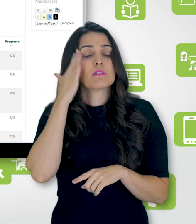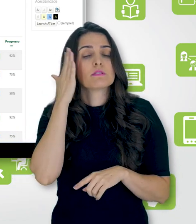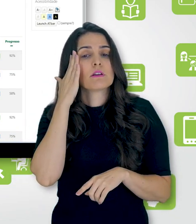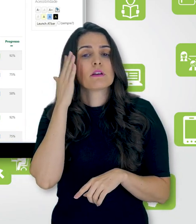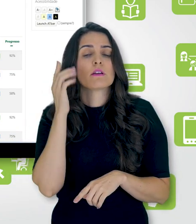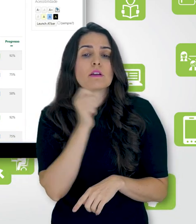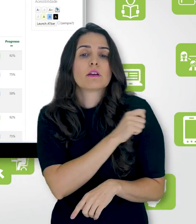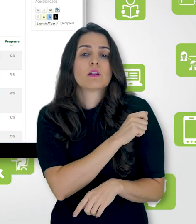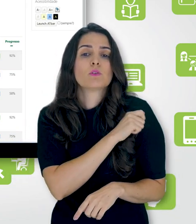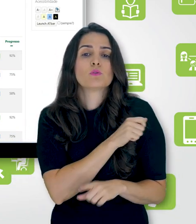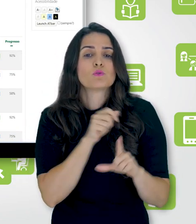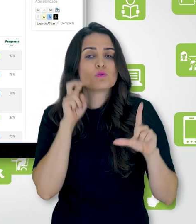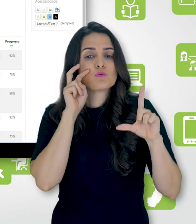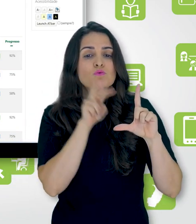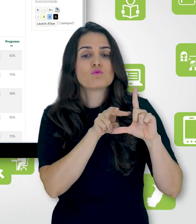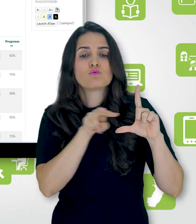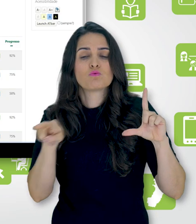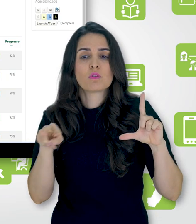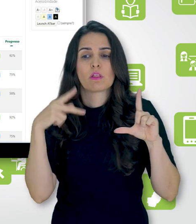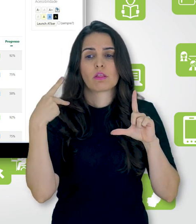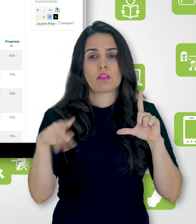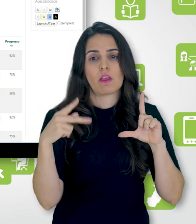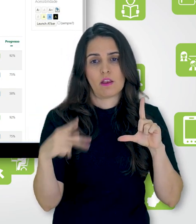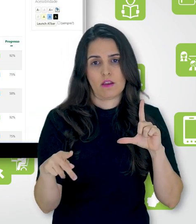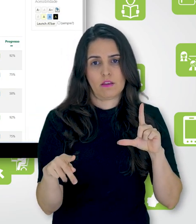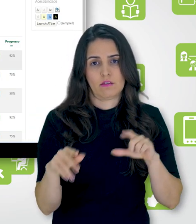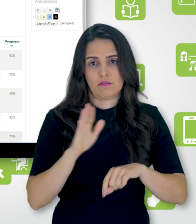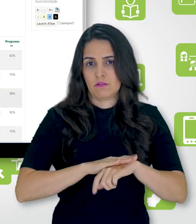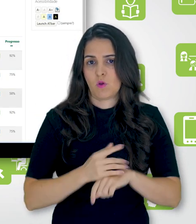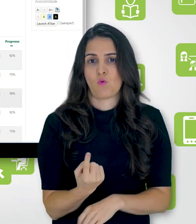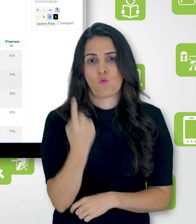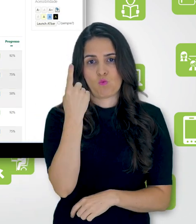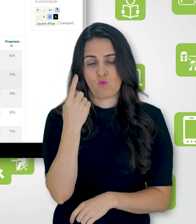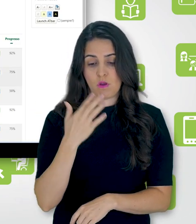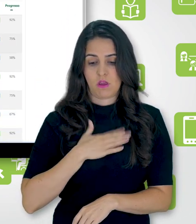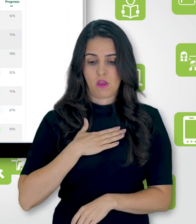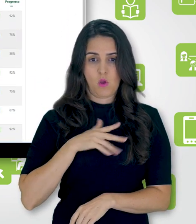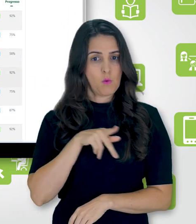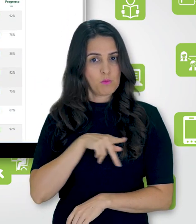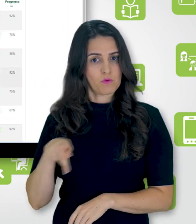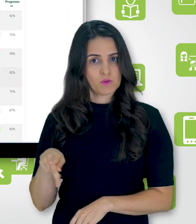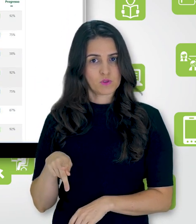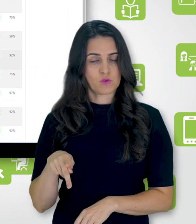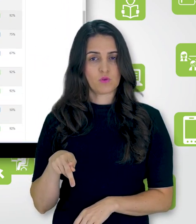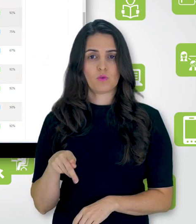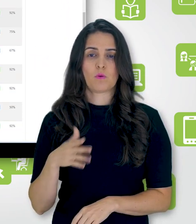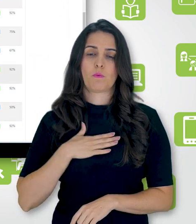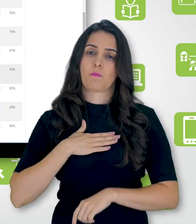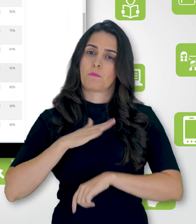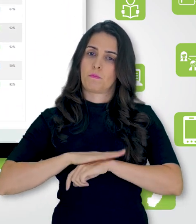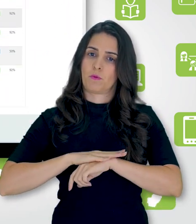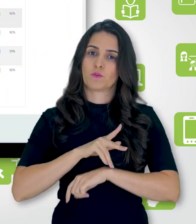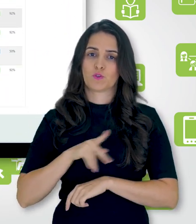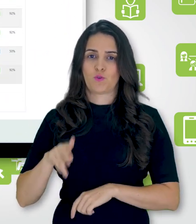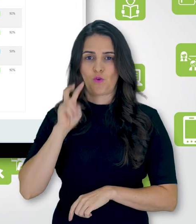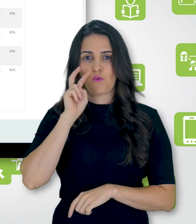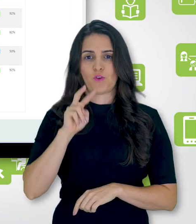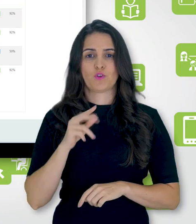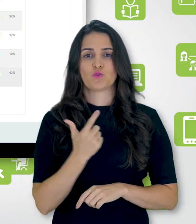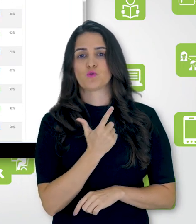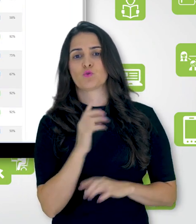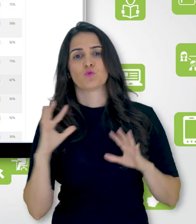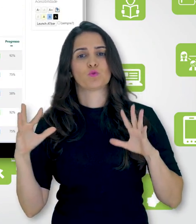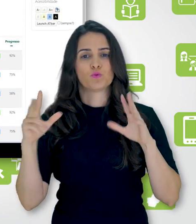acesso à visão da barra dele. Essa visão aqui, que eu estou te mostrando, ela é somente do